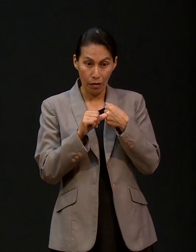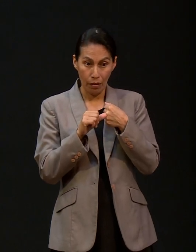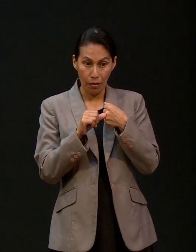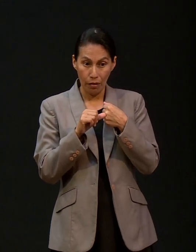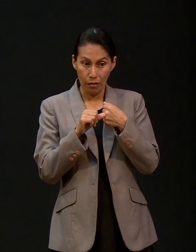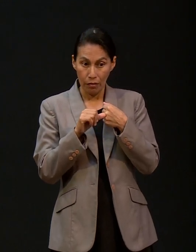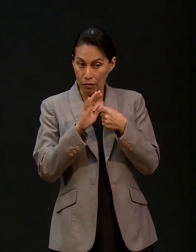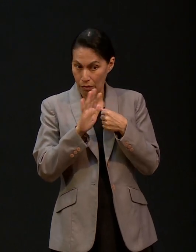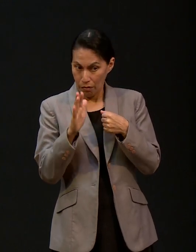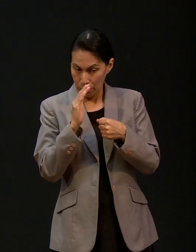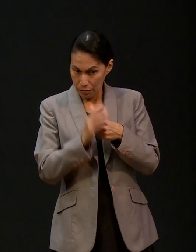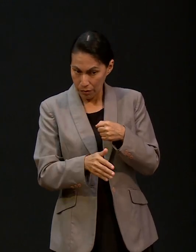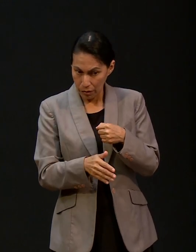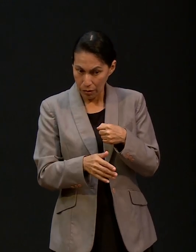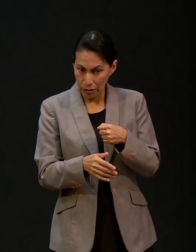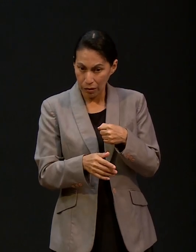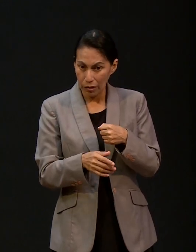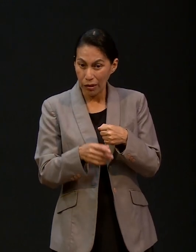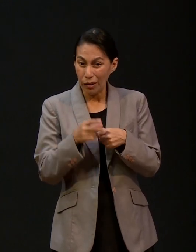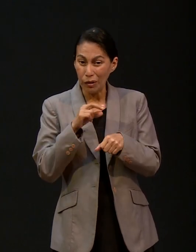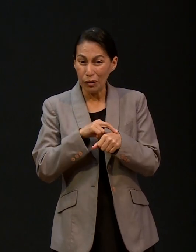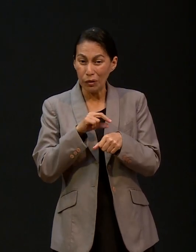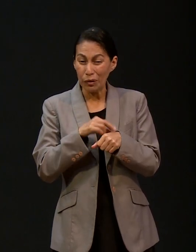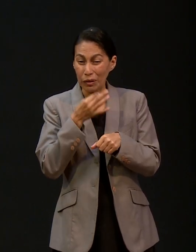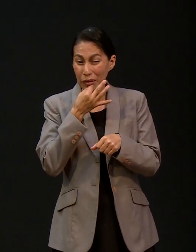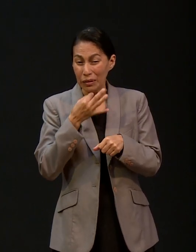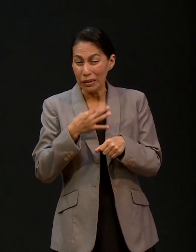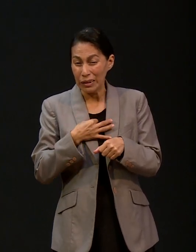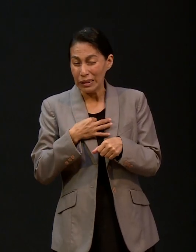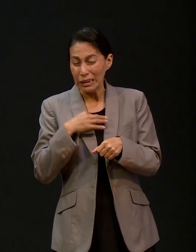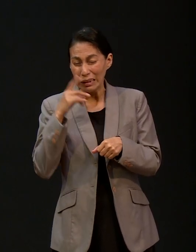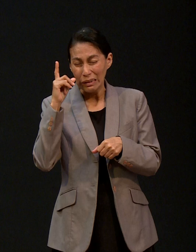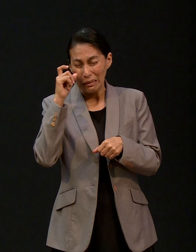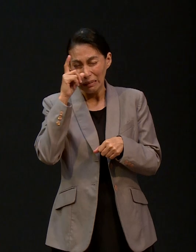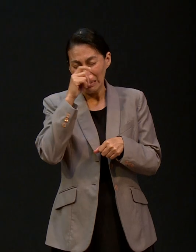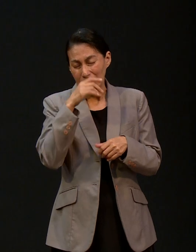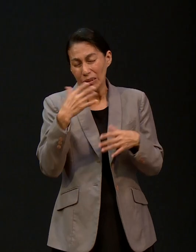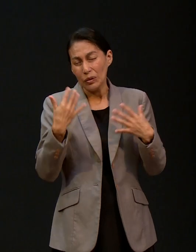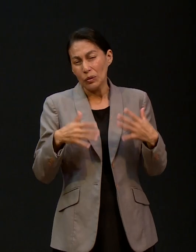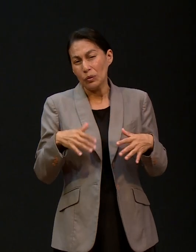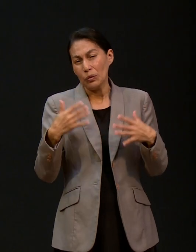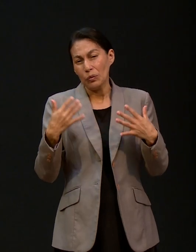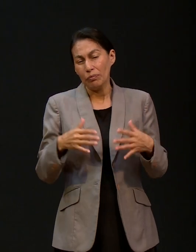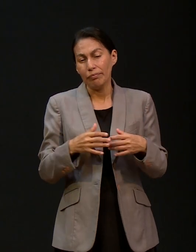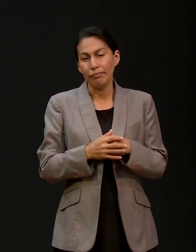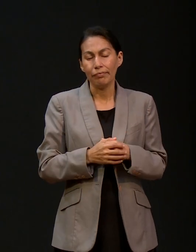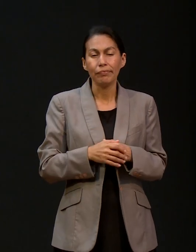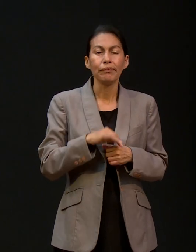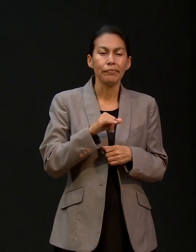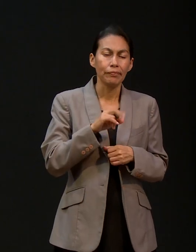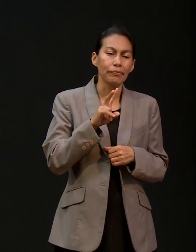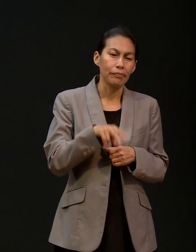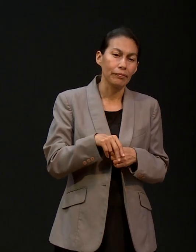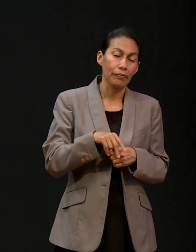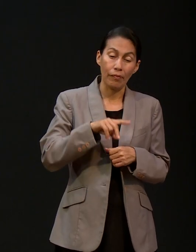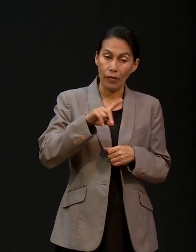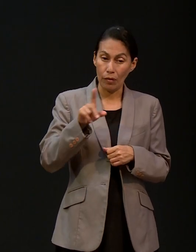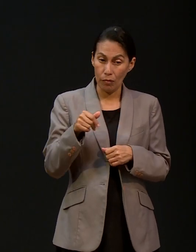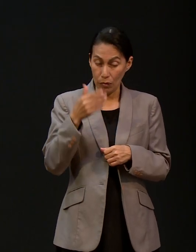eso, pues es un golpe muy fuerte. Sí, más adelante después nos enteramos que además del problema del